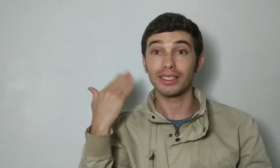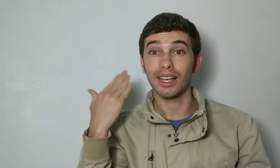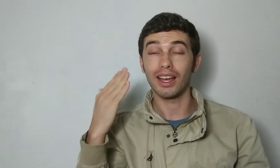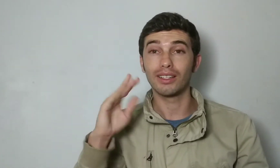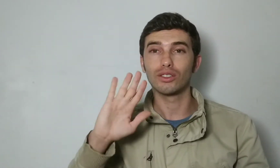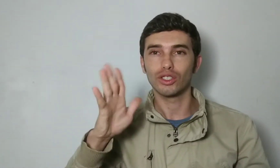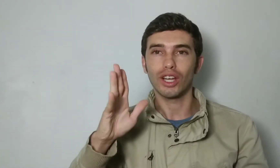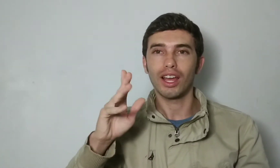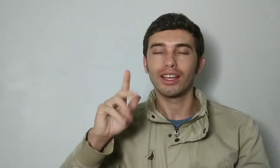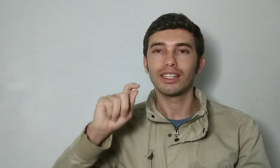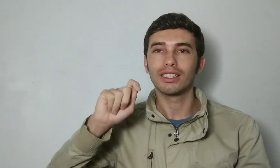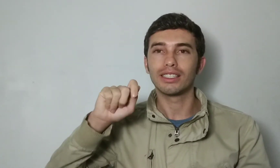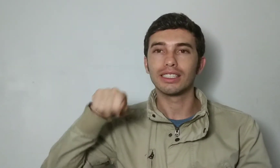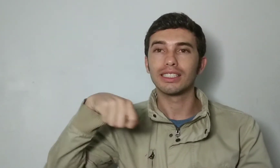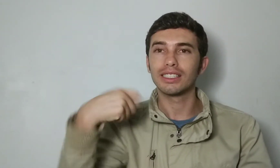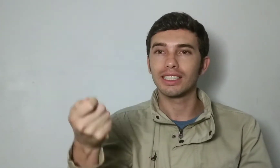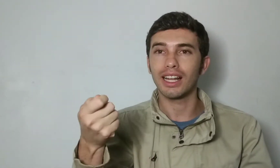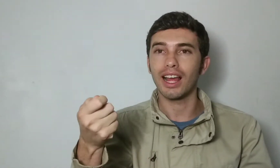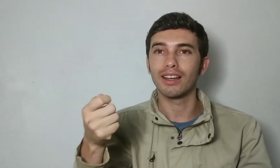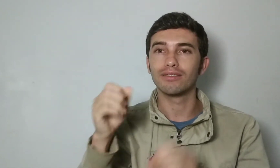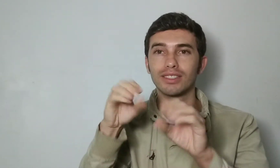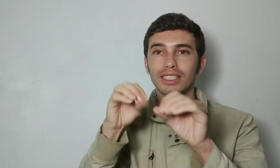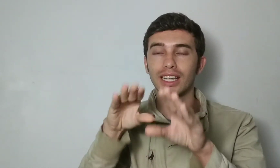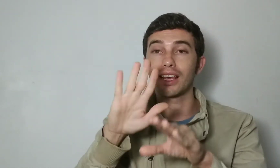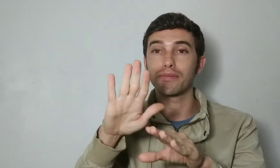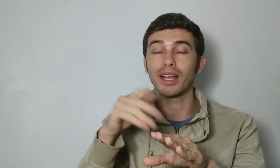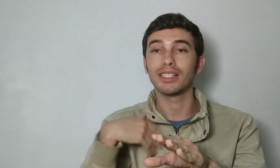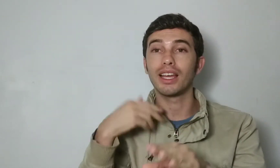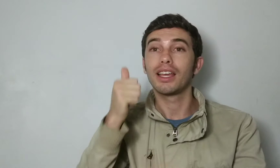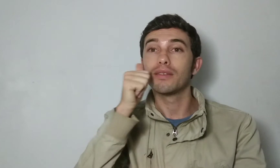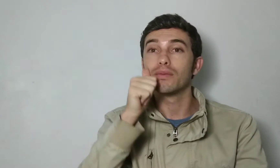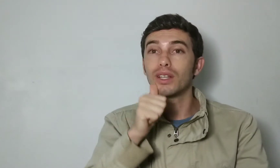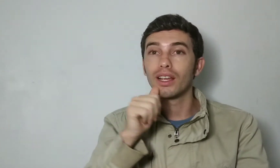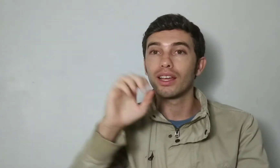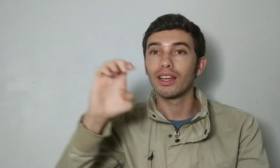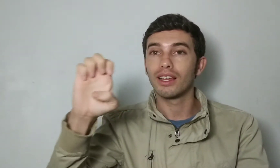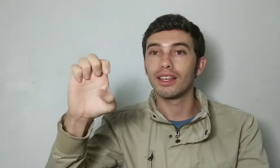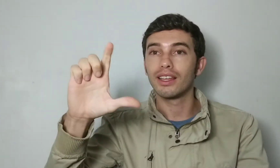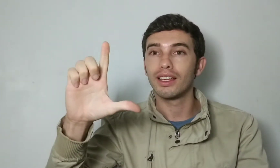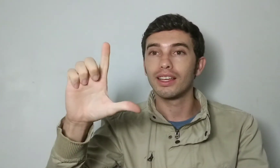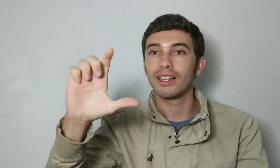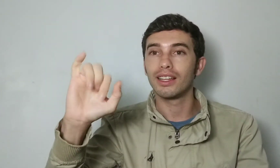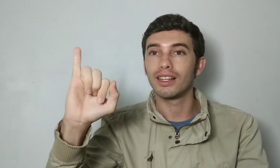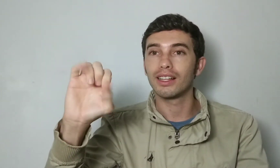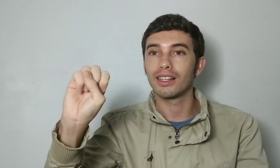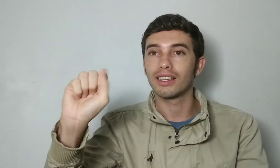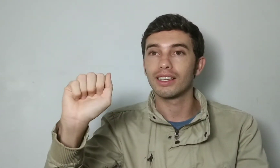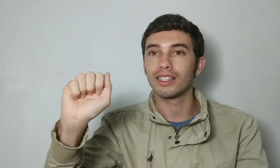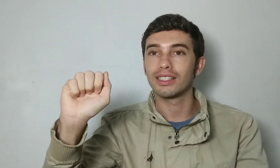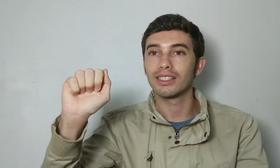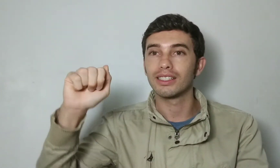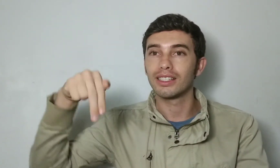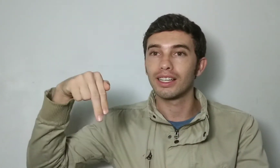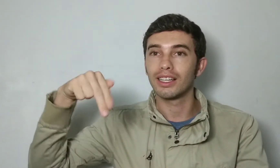então no passado eu já tinha ensinado o sinal da cidade de Poá, mas aí a Elisângela,